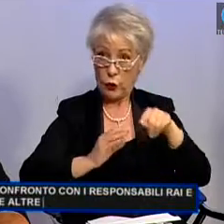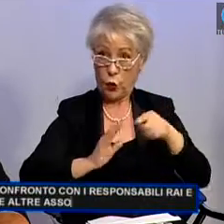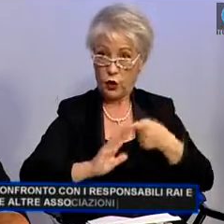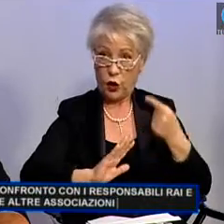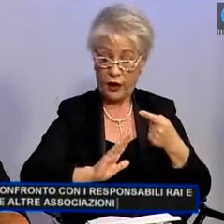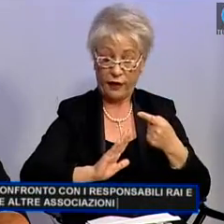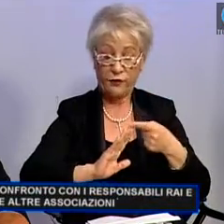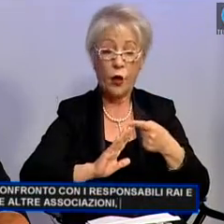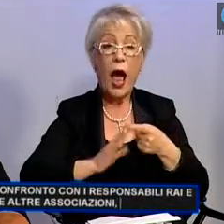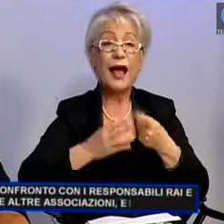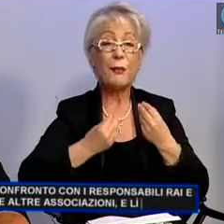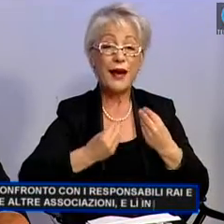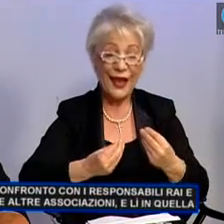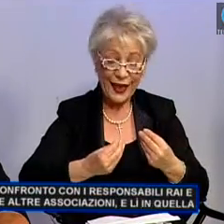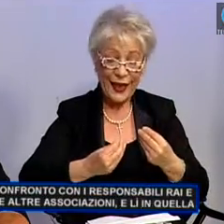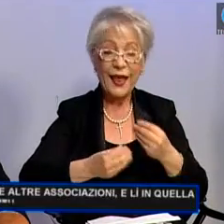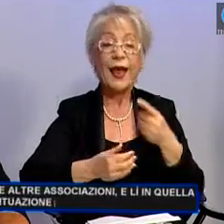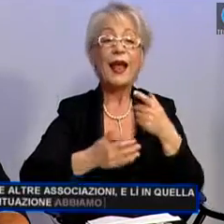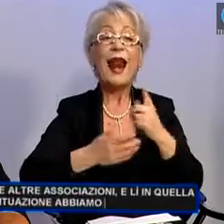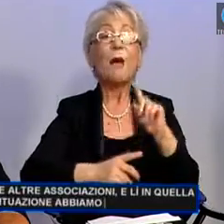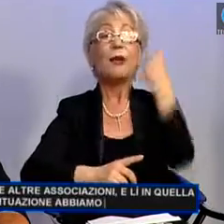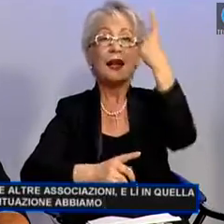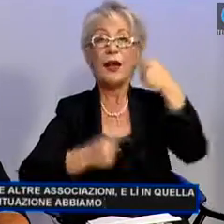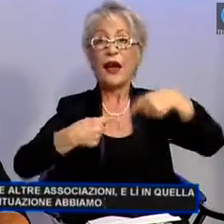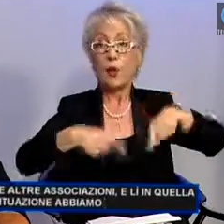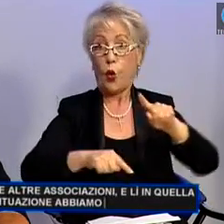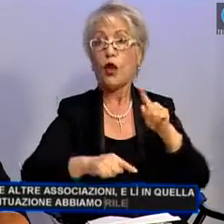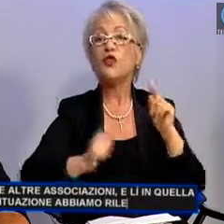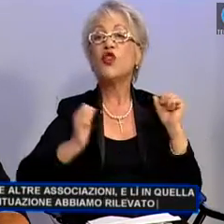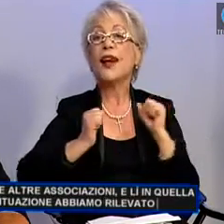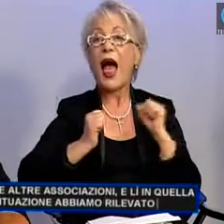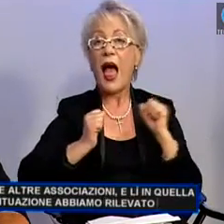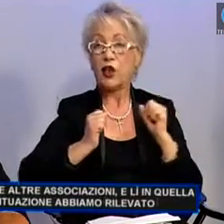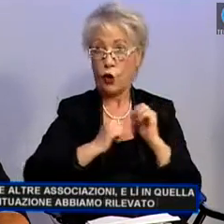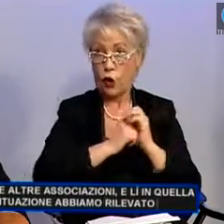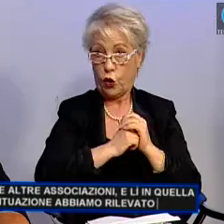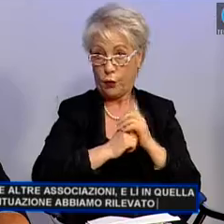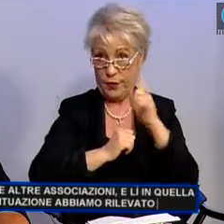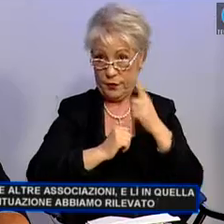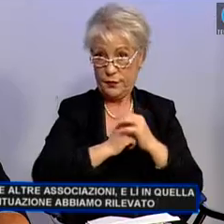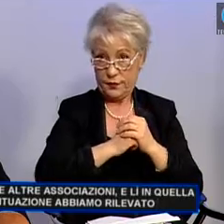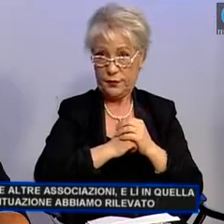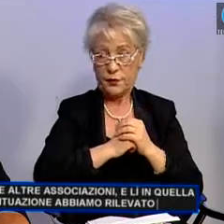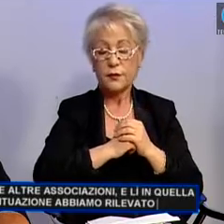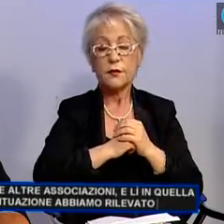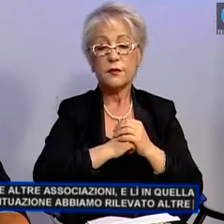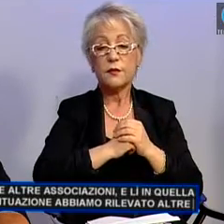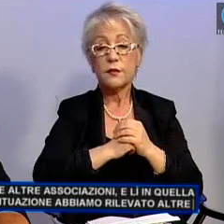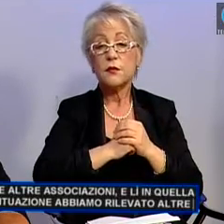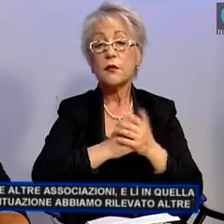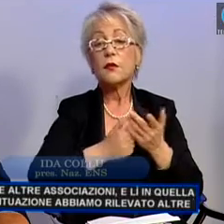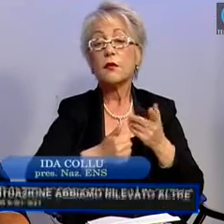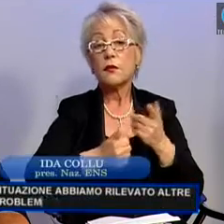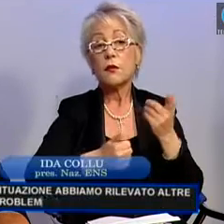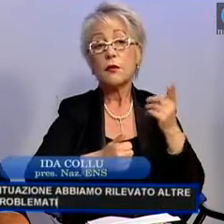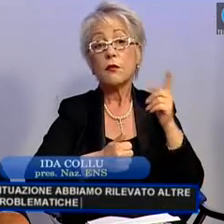Lì, in quella situazione, abbiamo rilevato altre problematiche che